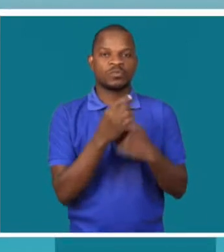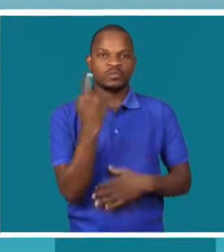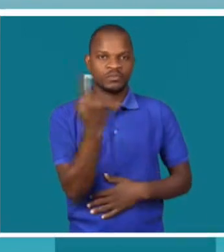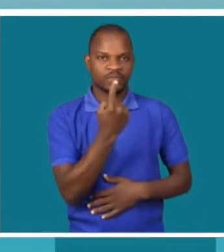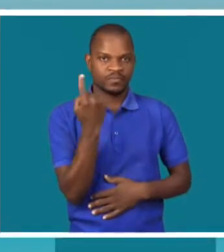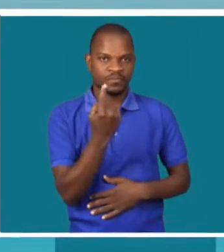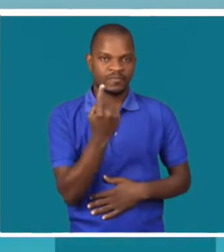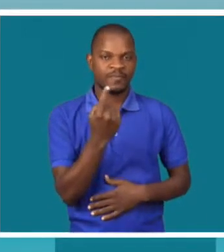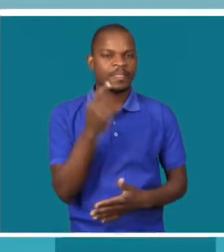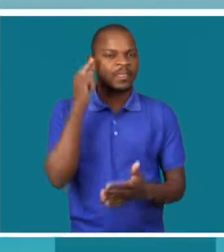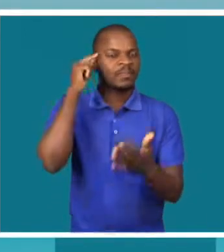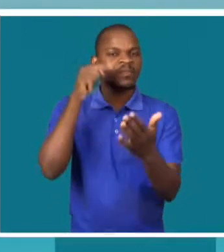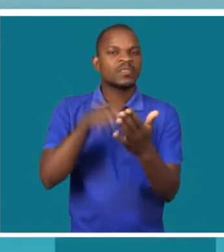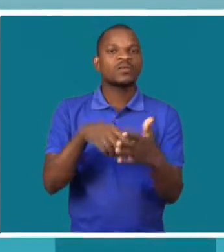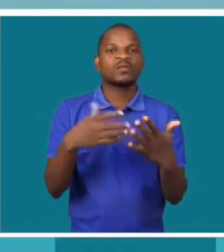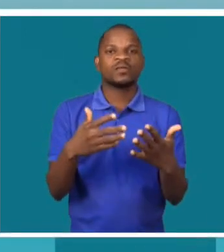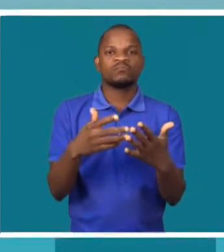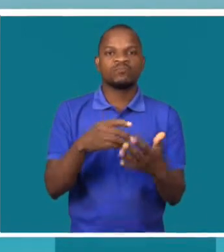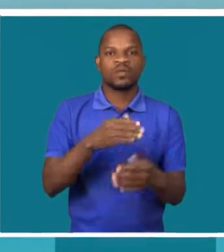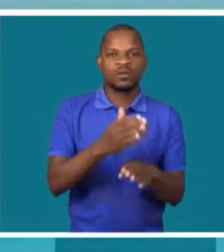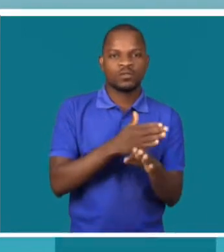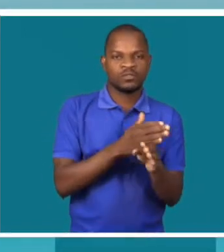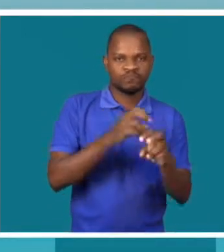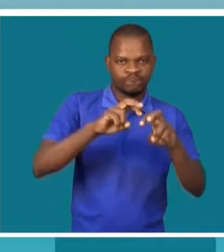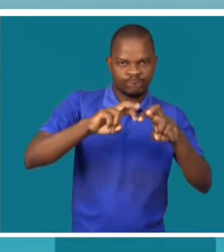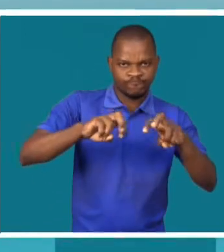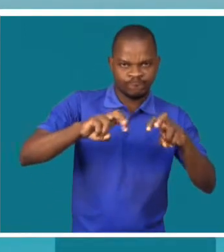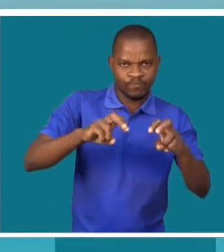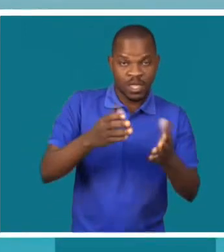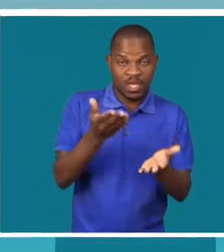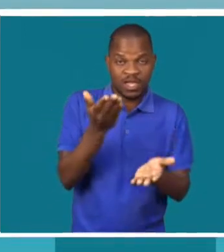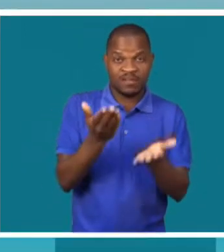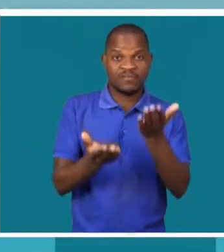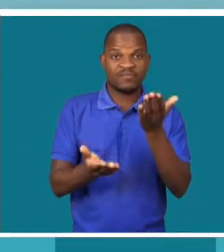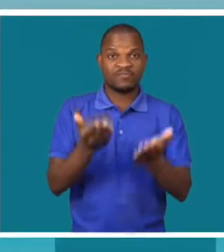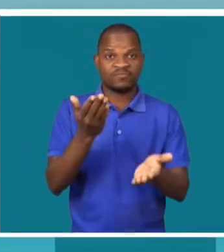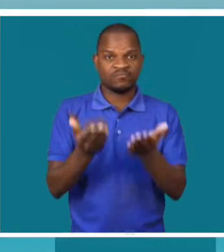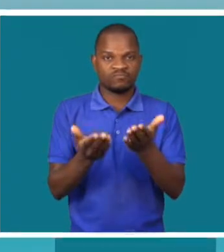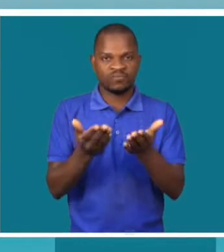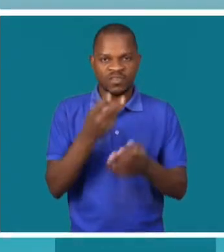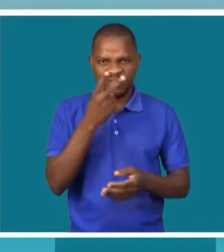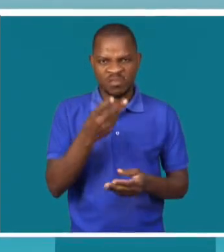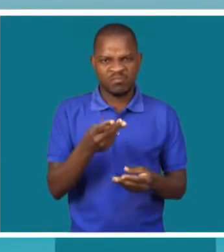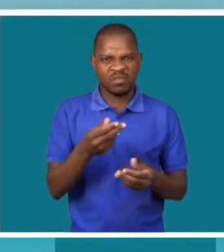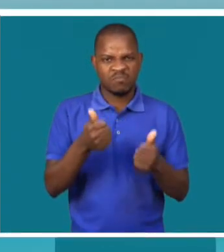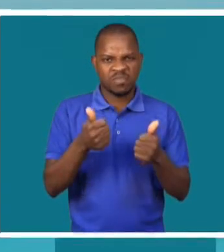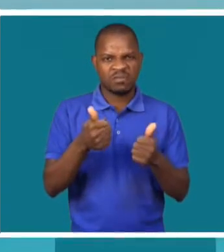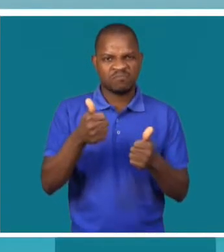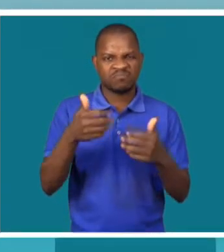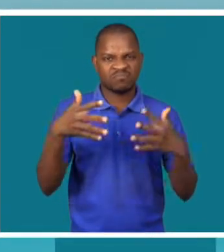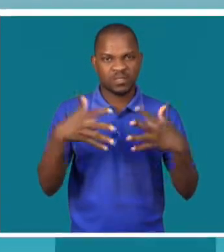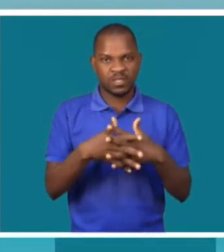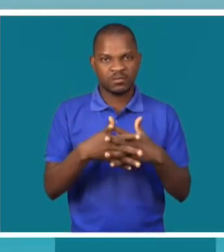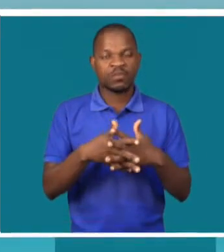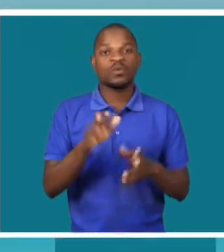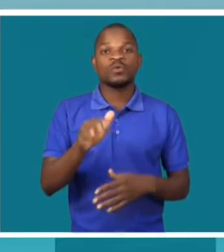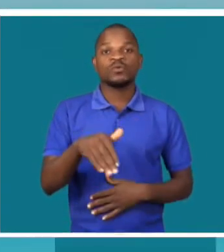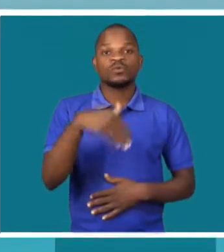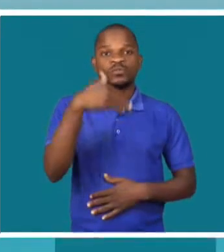conforto. Depois do teste de conforto elas passam para o uso. Existem inspeções regulares das frentes de trabalho,